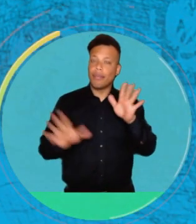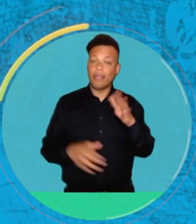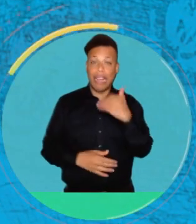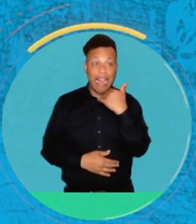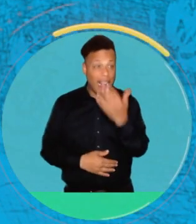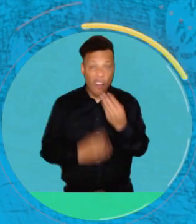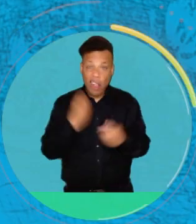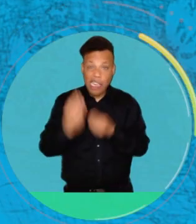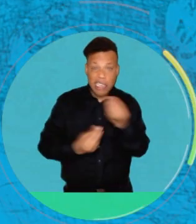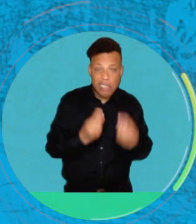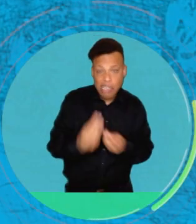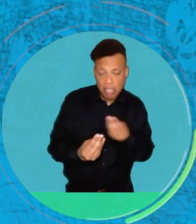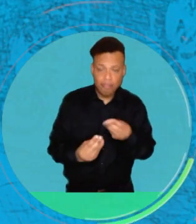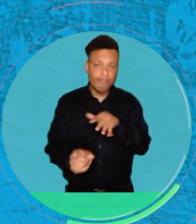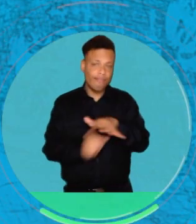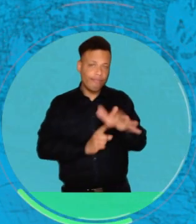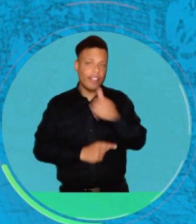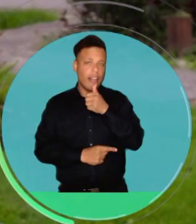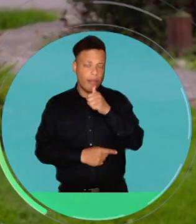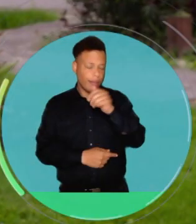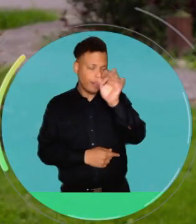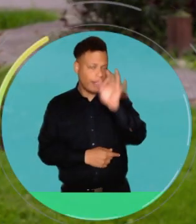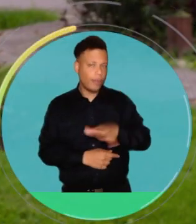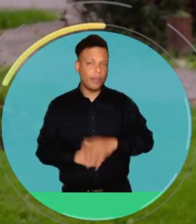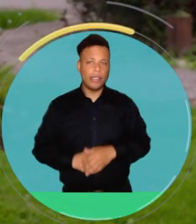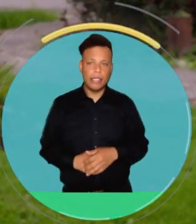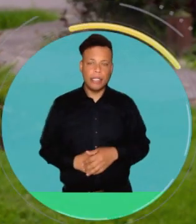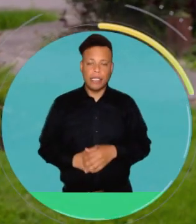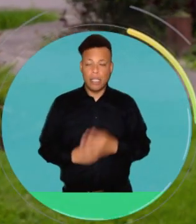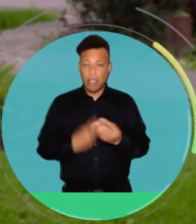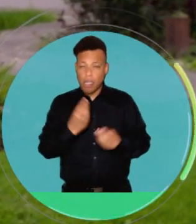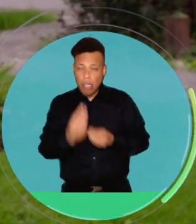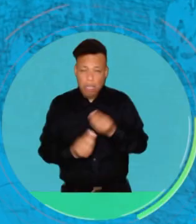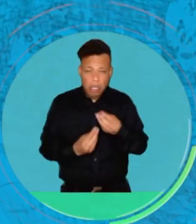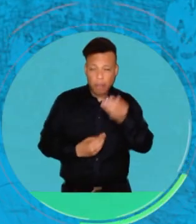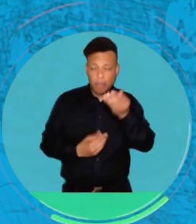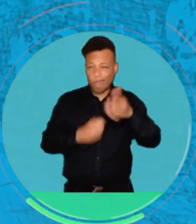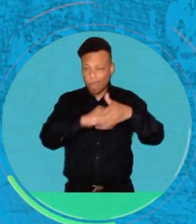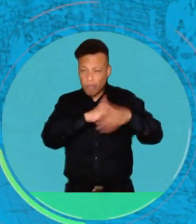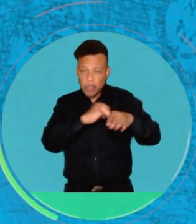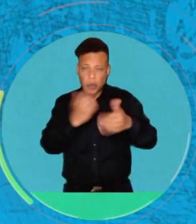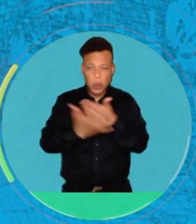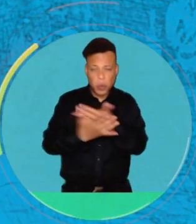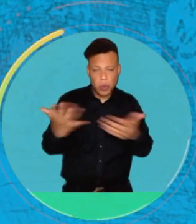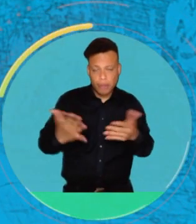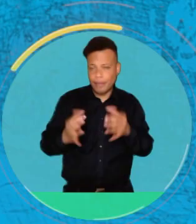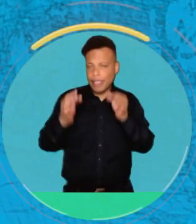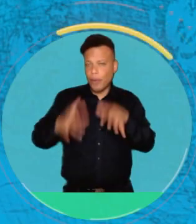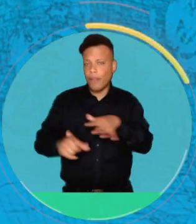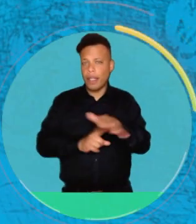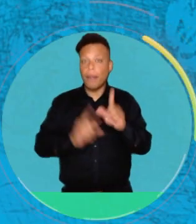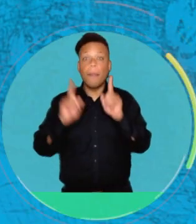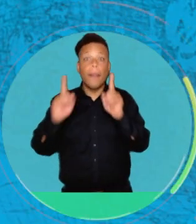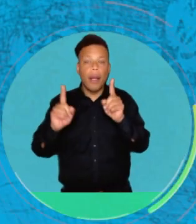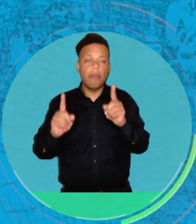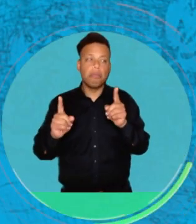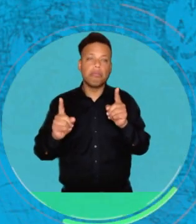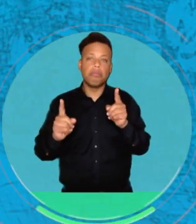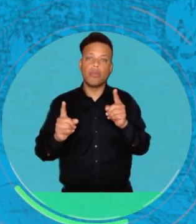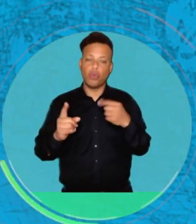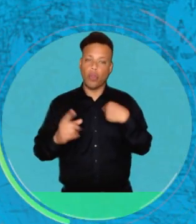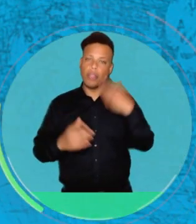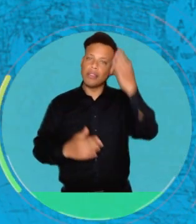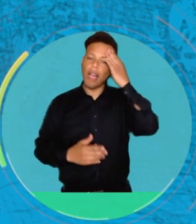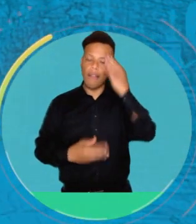no se hace bien, va a tener implicaciones en el agua, seguramente, si no se hace de la mejor manera. Pero también, si se hace